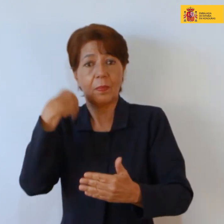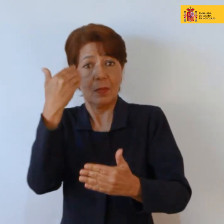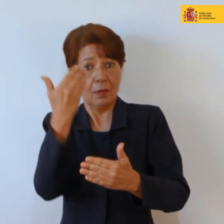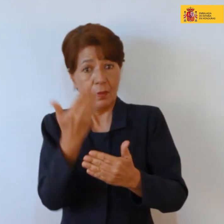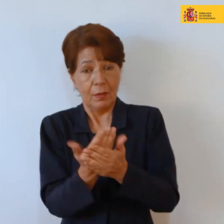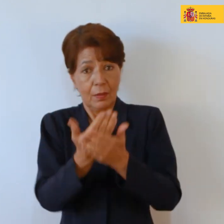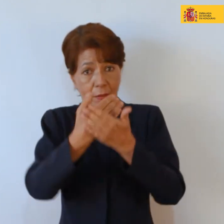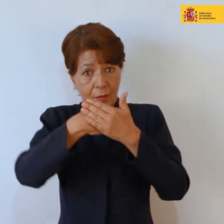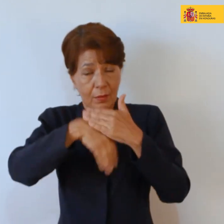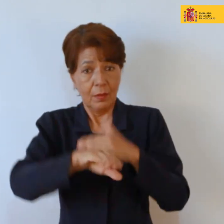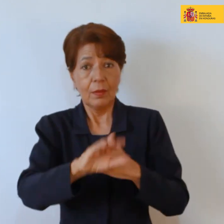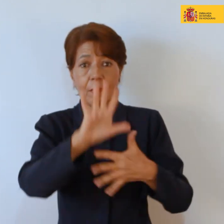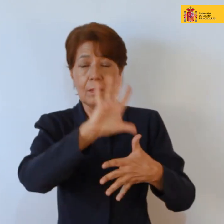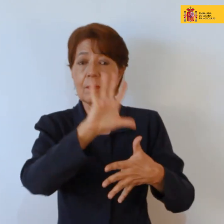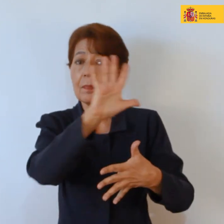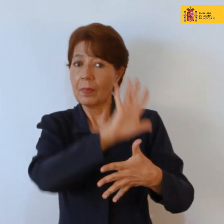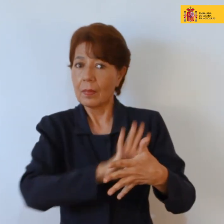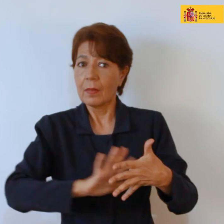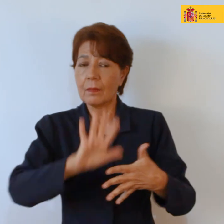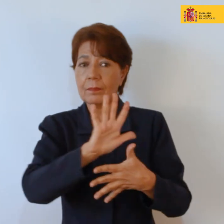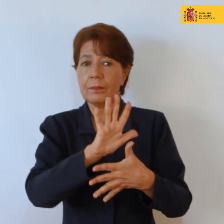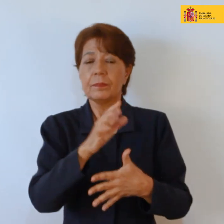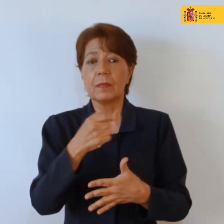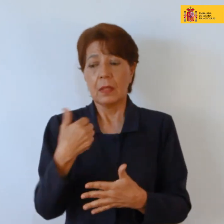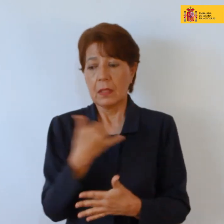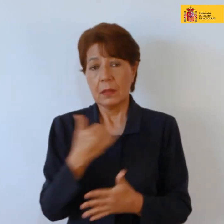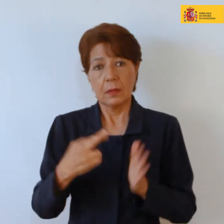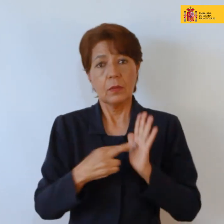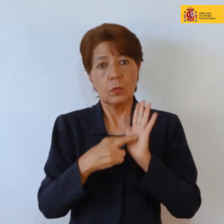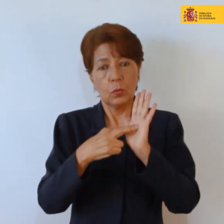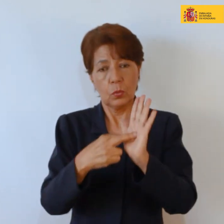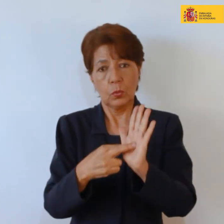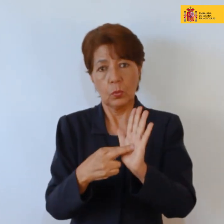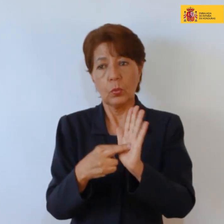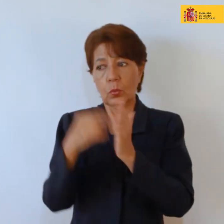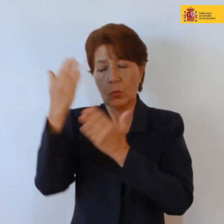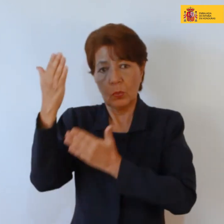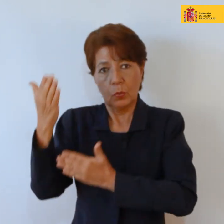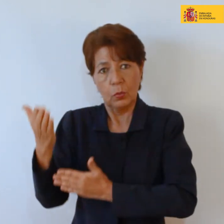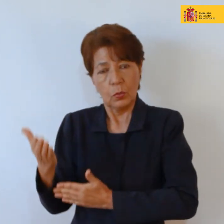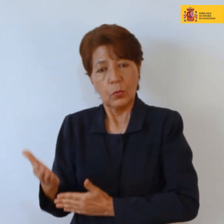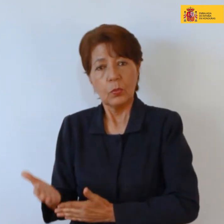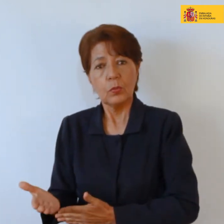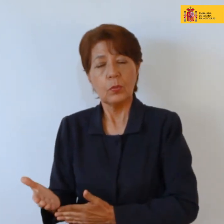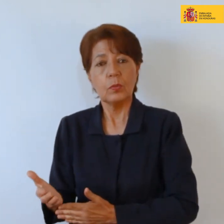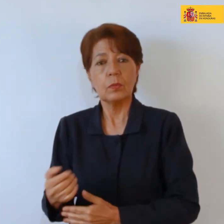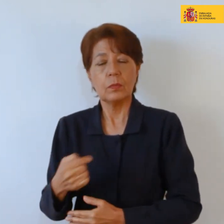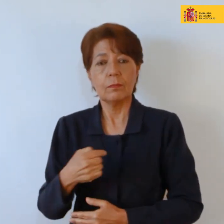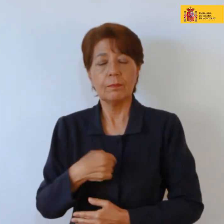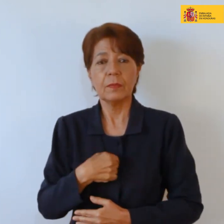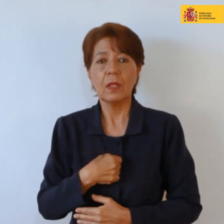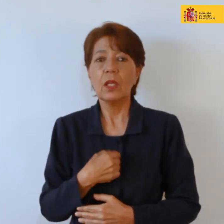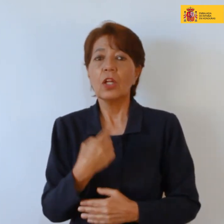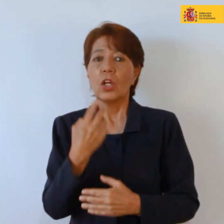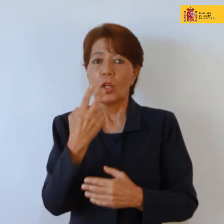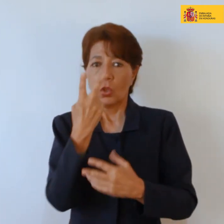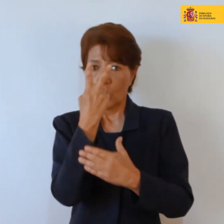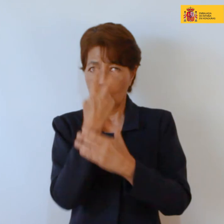y se representa como una figura zoomórfica similar a un jaguar